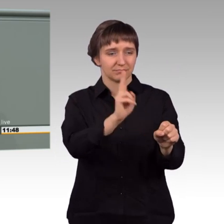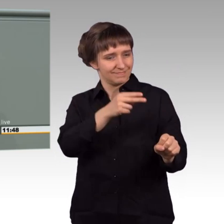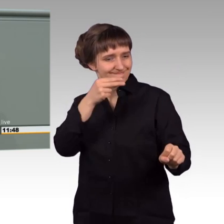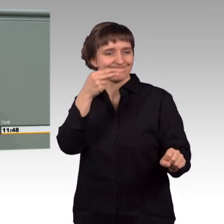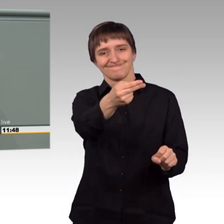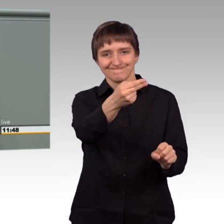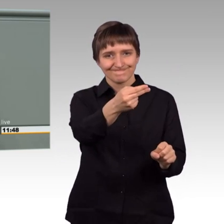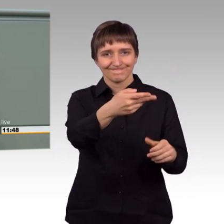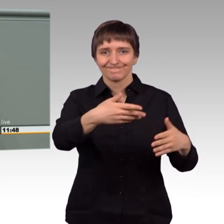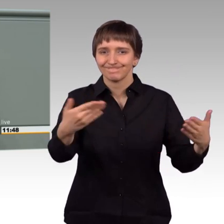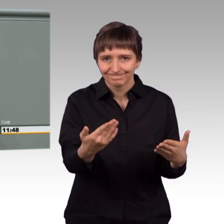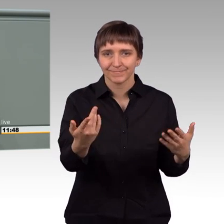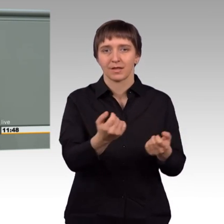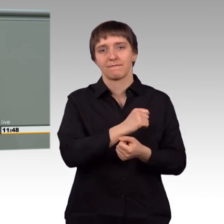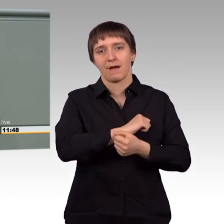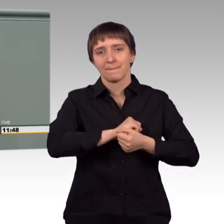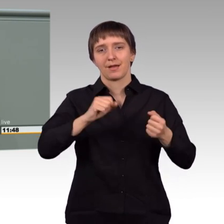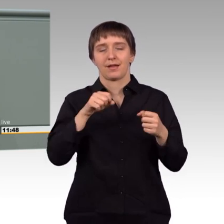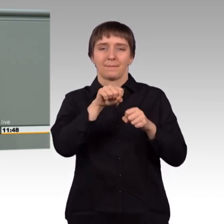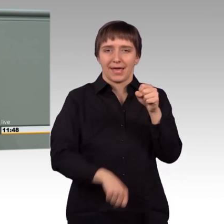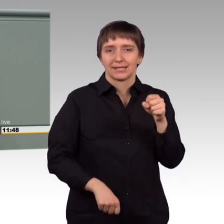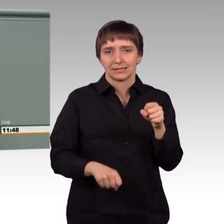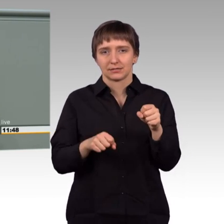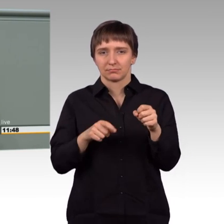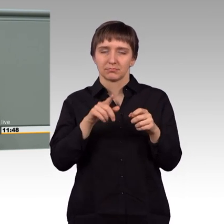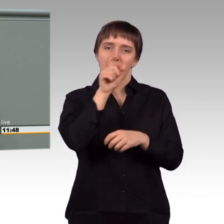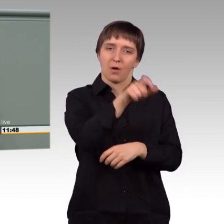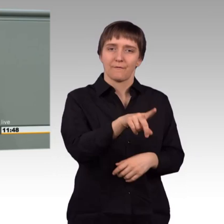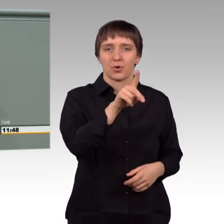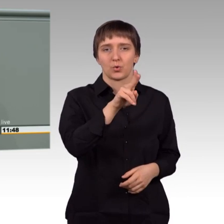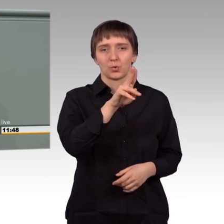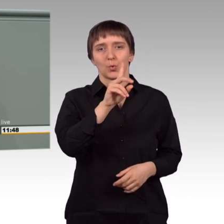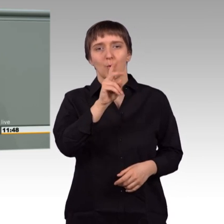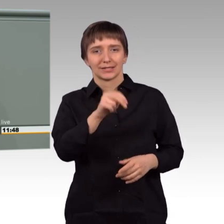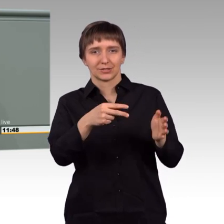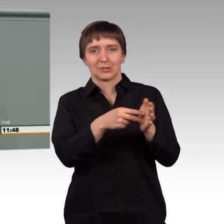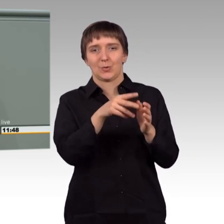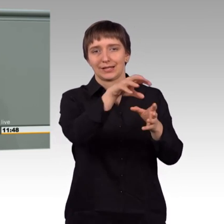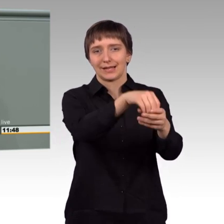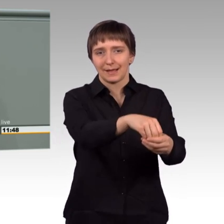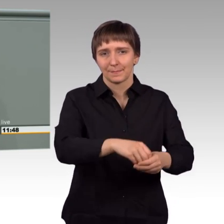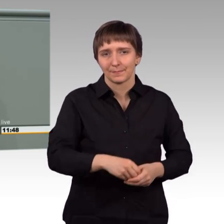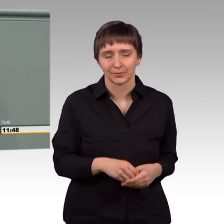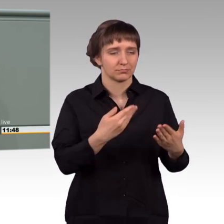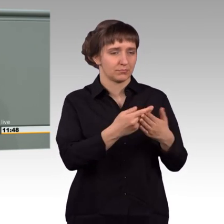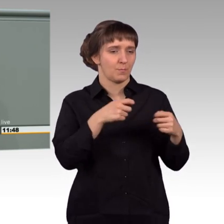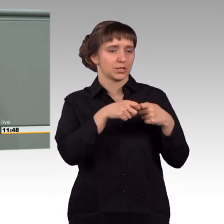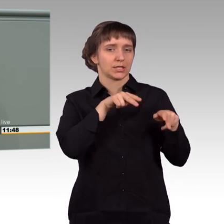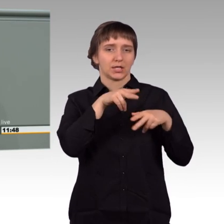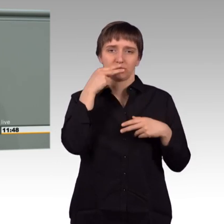Er ist ein Verbrechen an den Kurden und Kurdinnen in Syrien. dazu kommt, dass die Bundesregierung ja jetzt